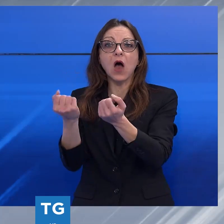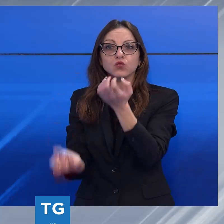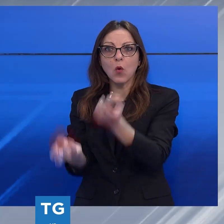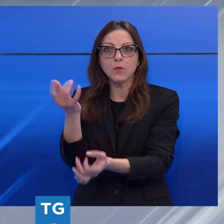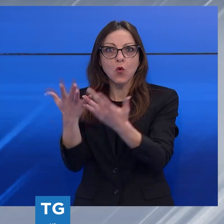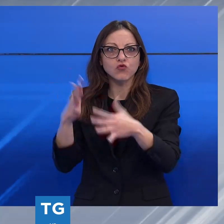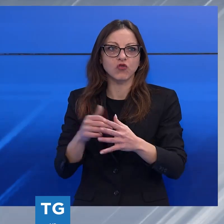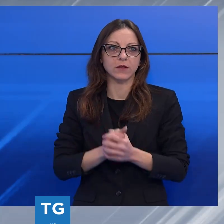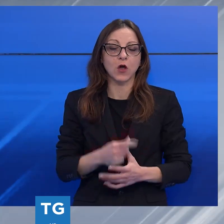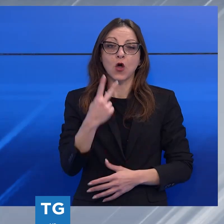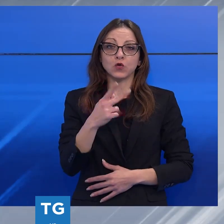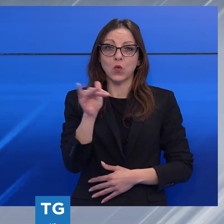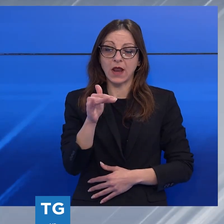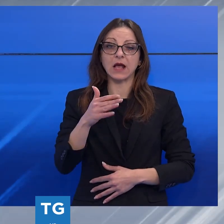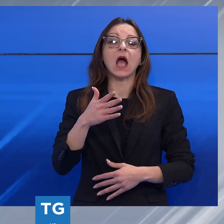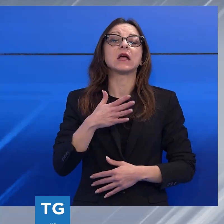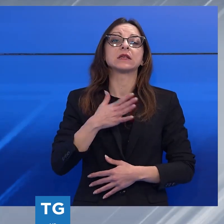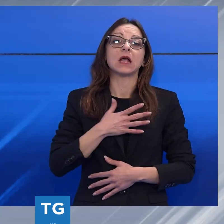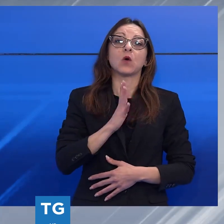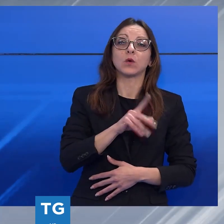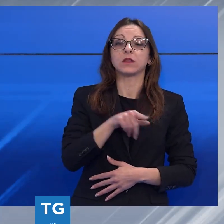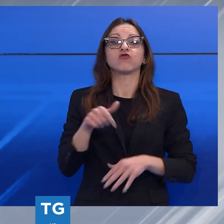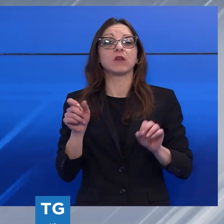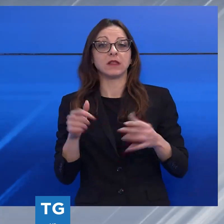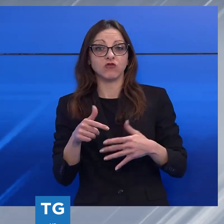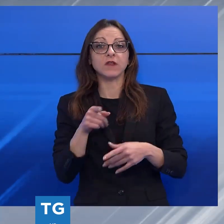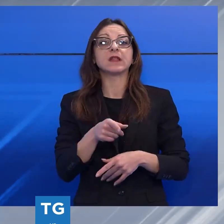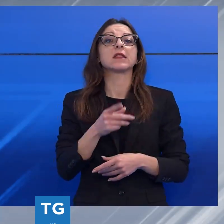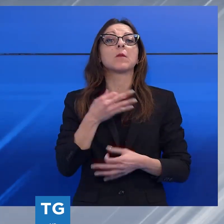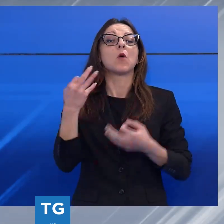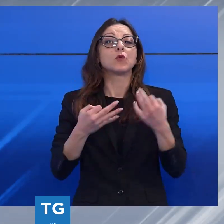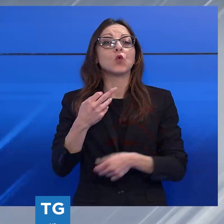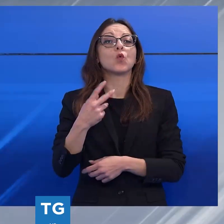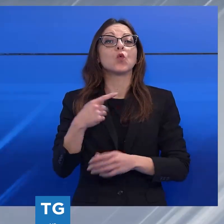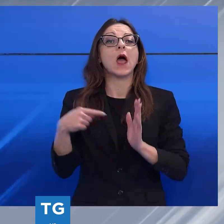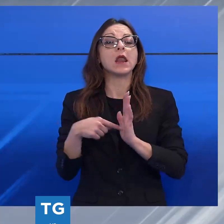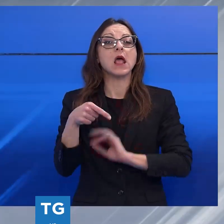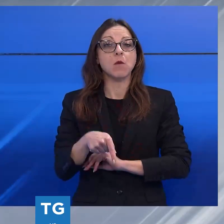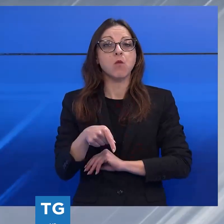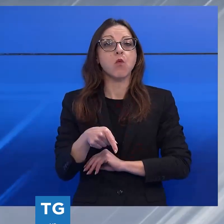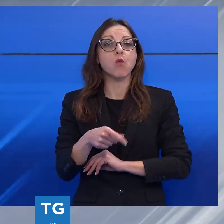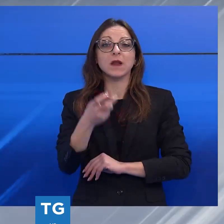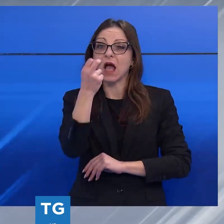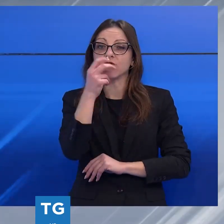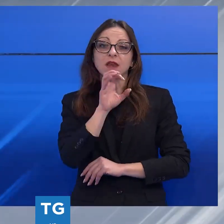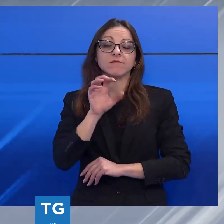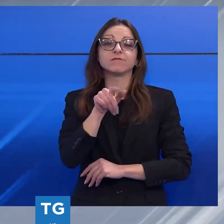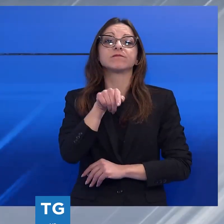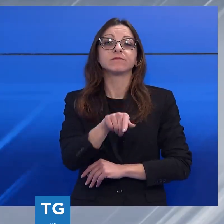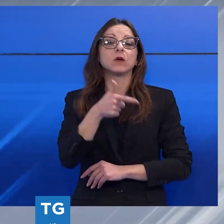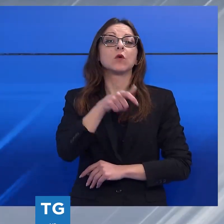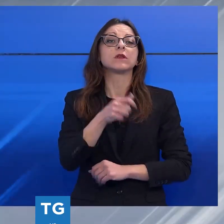minorenni, oggi di 15 e 17 anni, che sono stati deferiti alla Procura della Repubblica per i minorenni di Firenze per il reato di